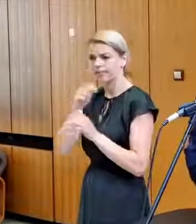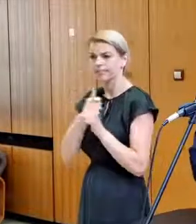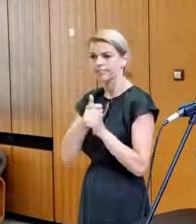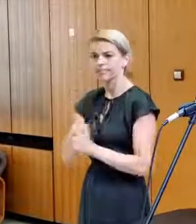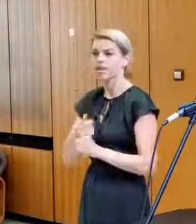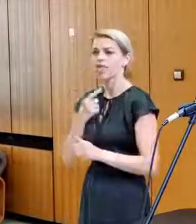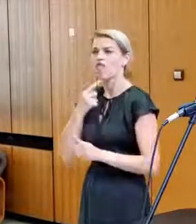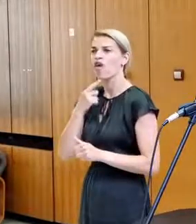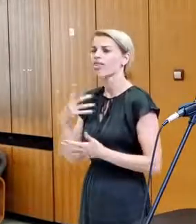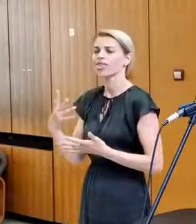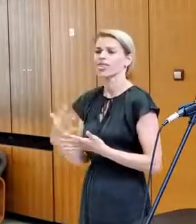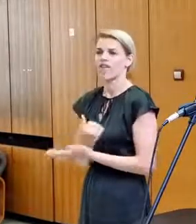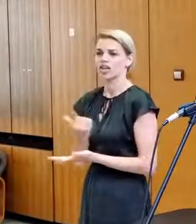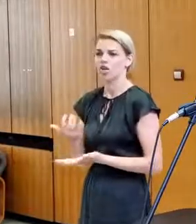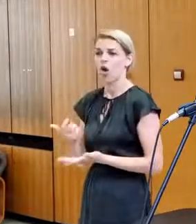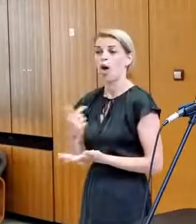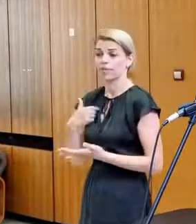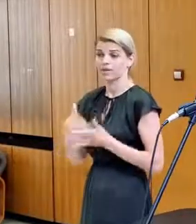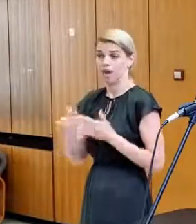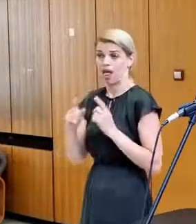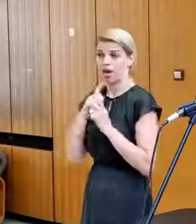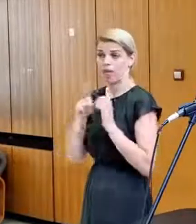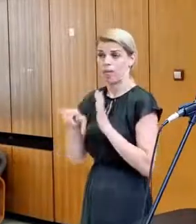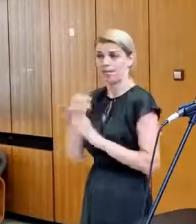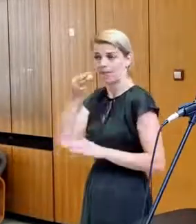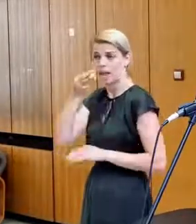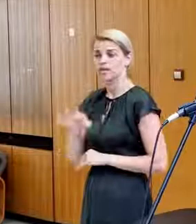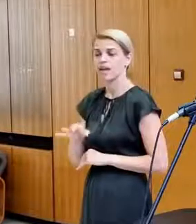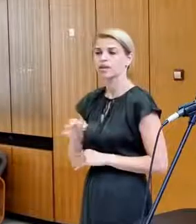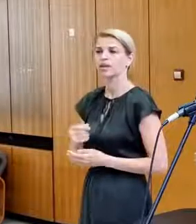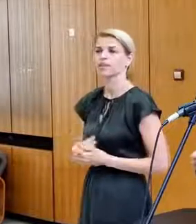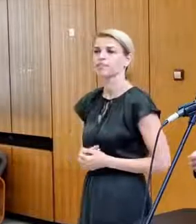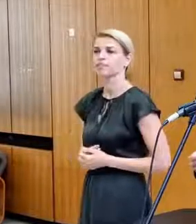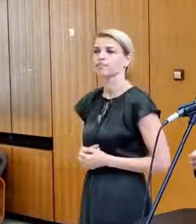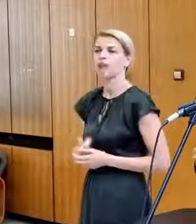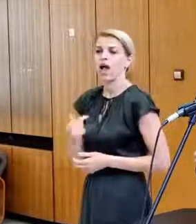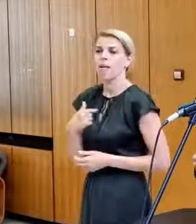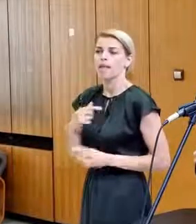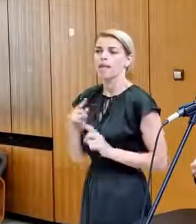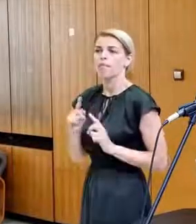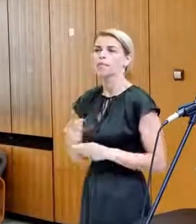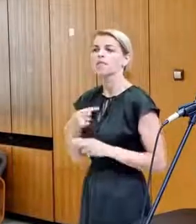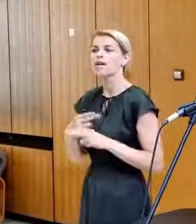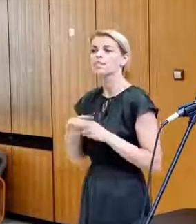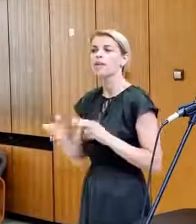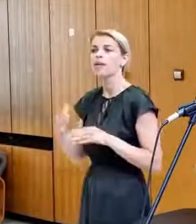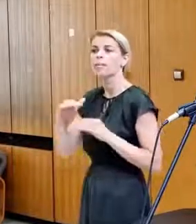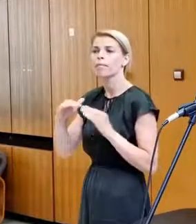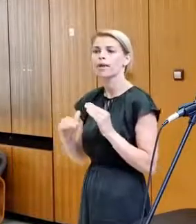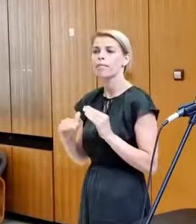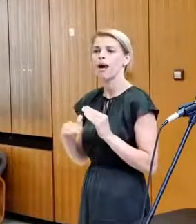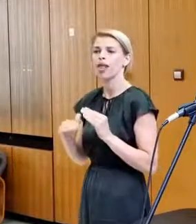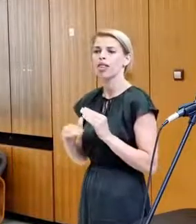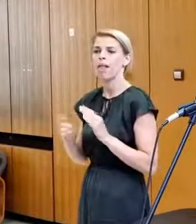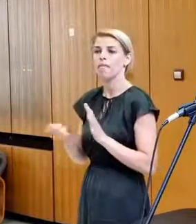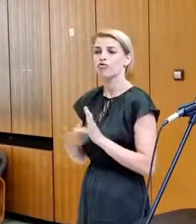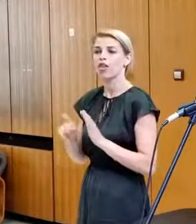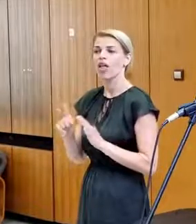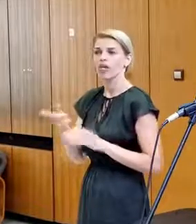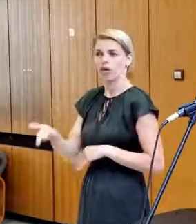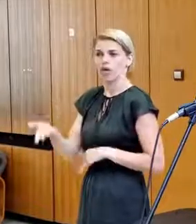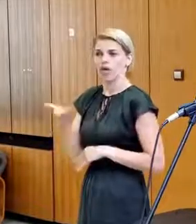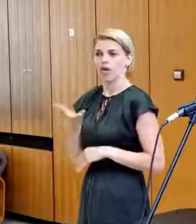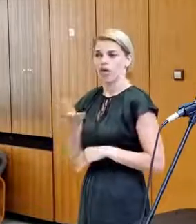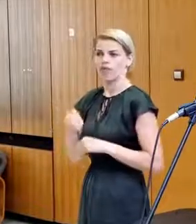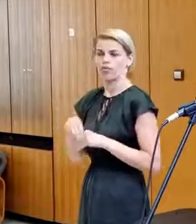nehovorme, že to nevyšlo. My rokujeme s Nemcami, ale musíme spomenúť minimálne požiadavky, ktoré kladie Severoatlantická aliancia.